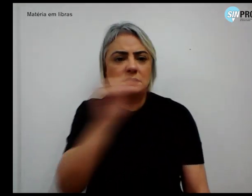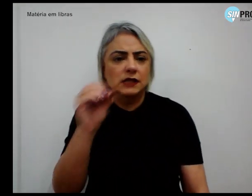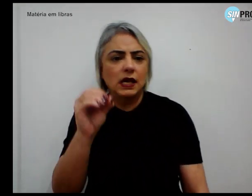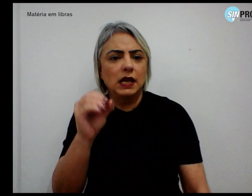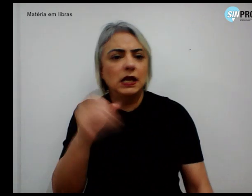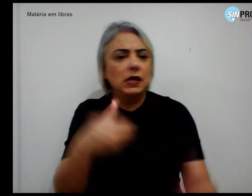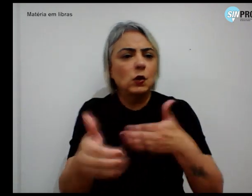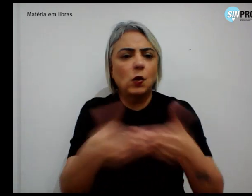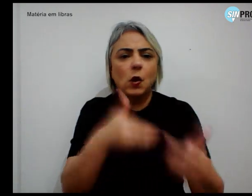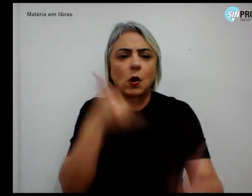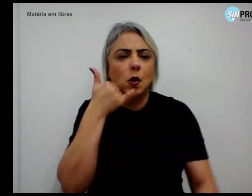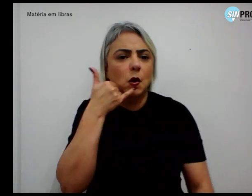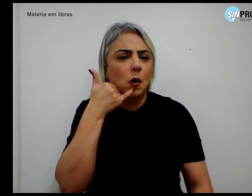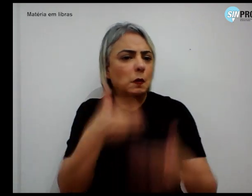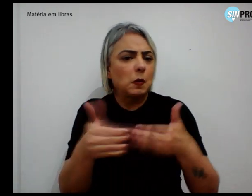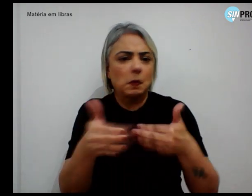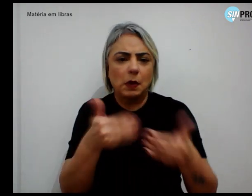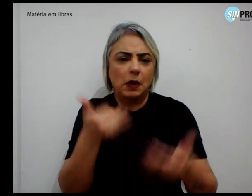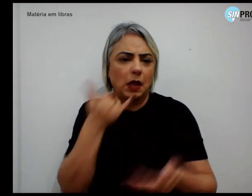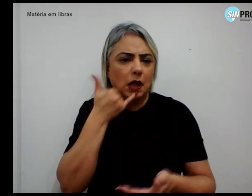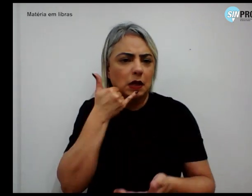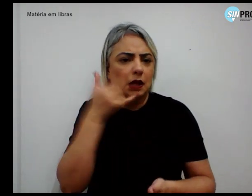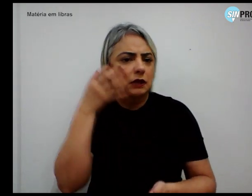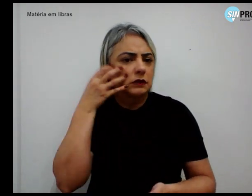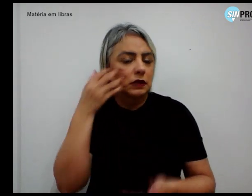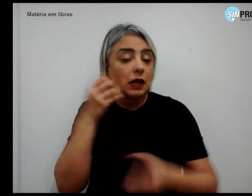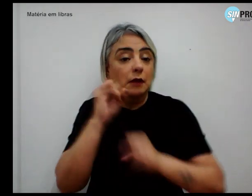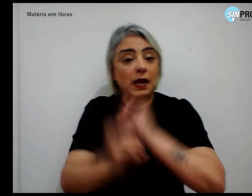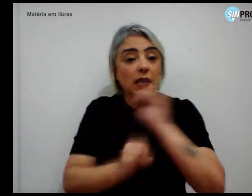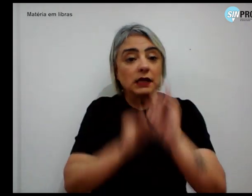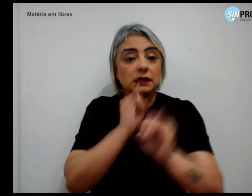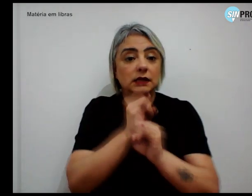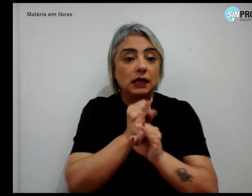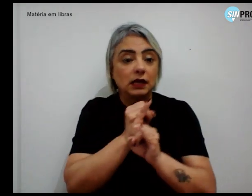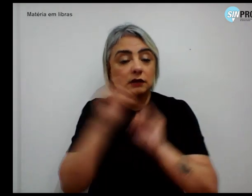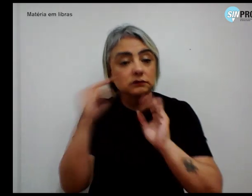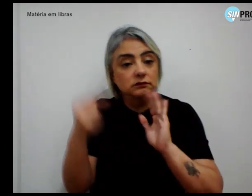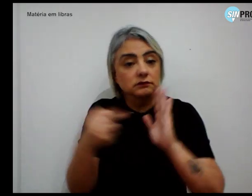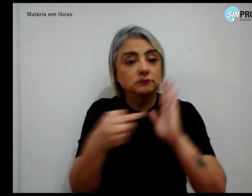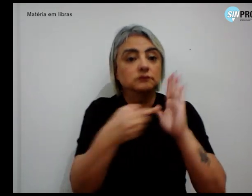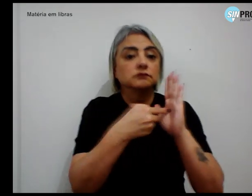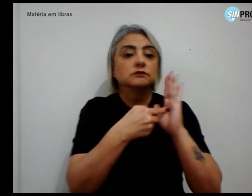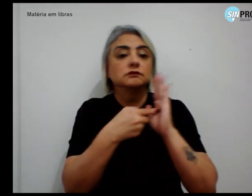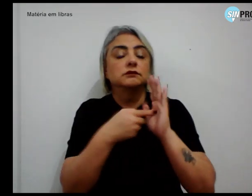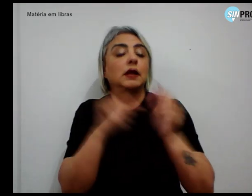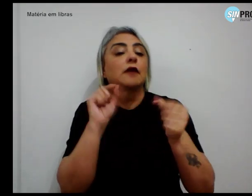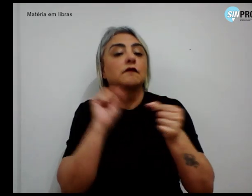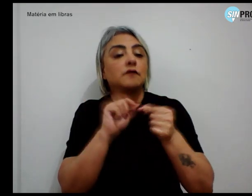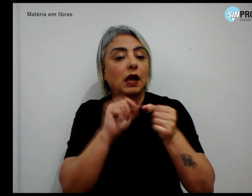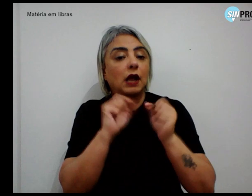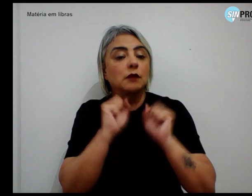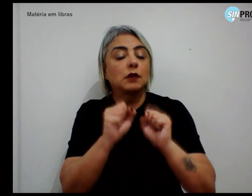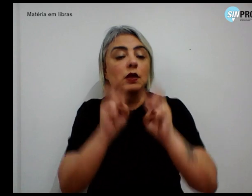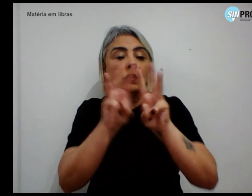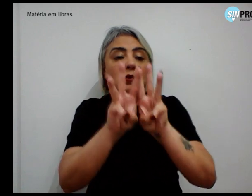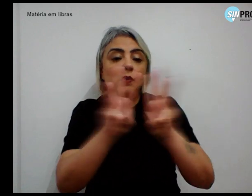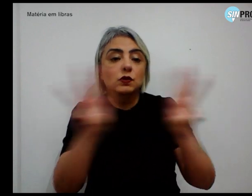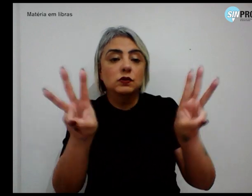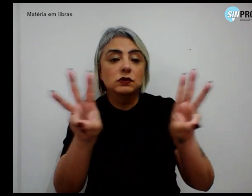aparelho telefônico. Pela internet, as denúncias podem ser feitas no site da ouvidoria.